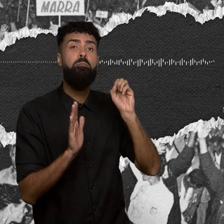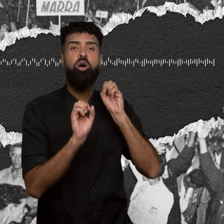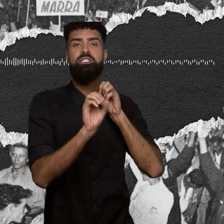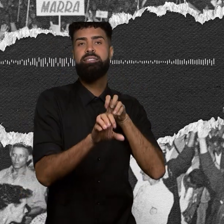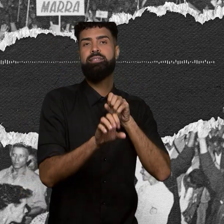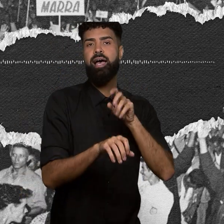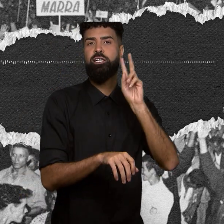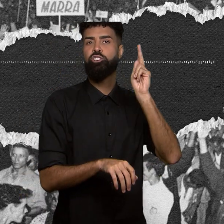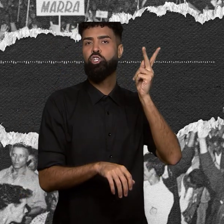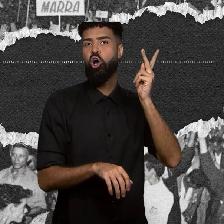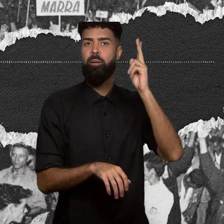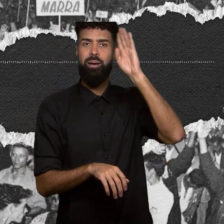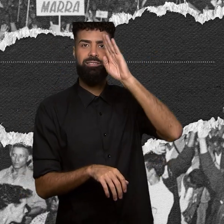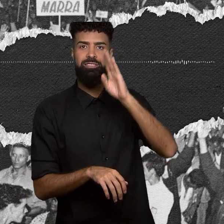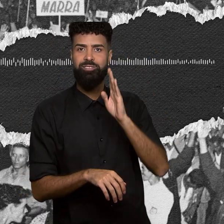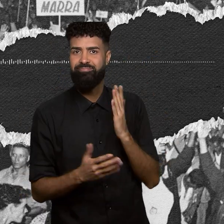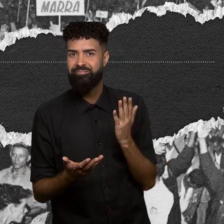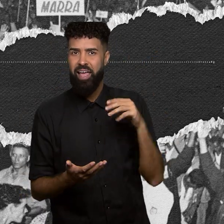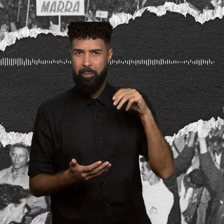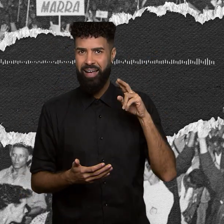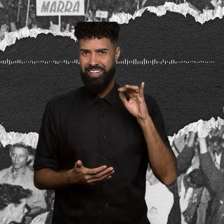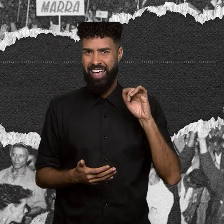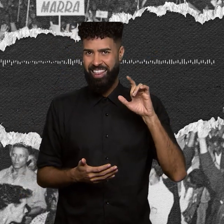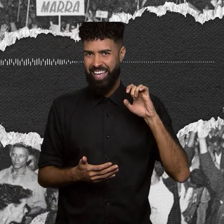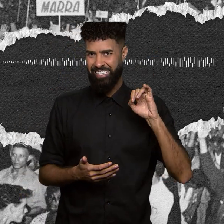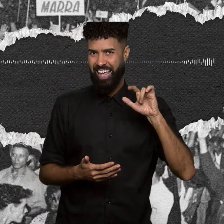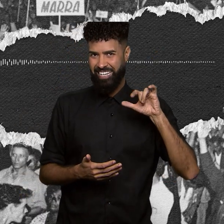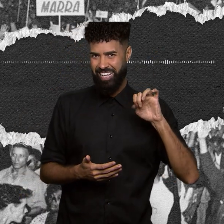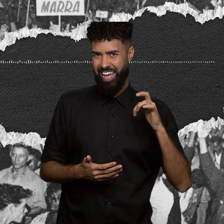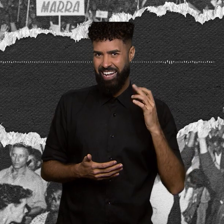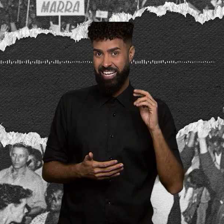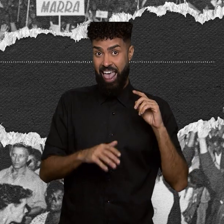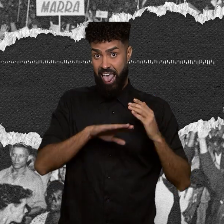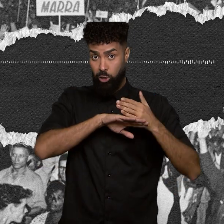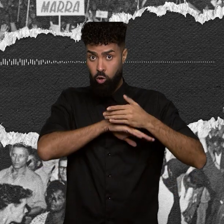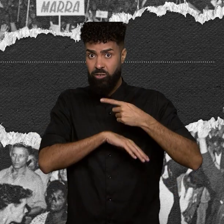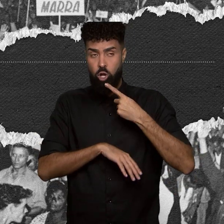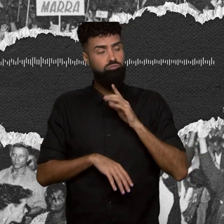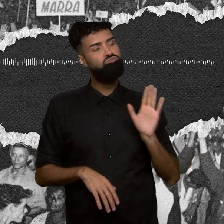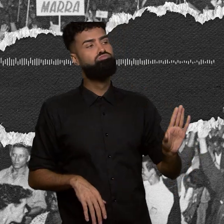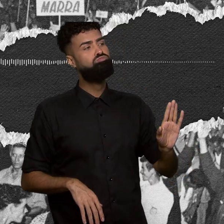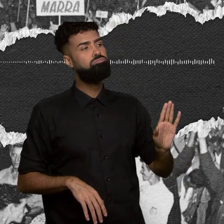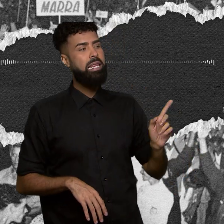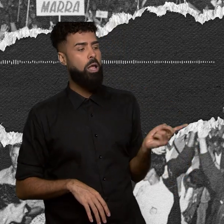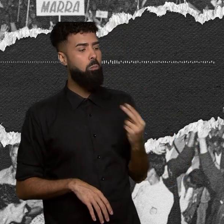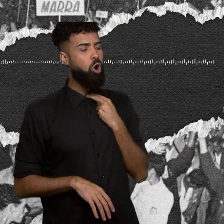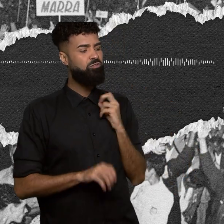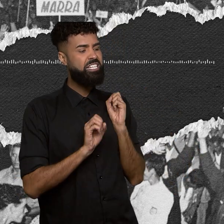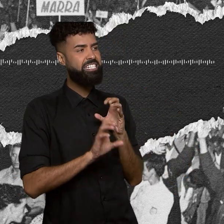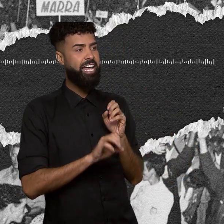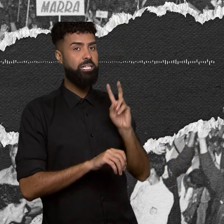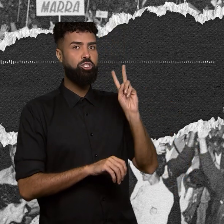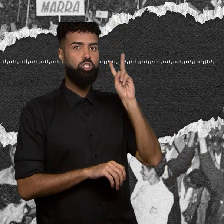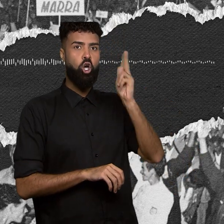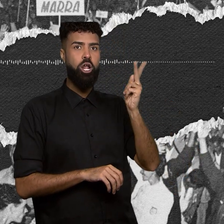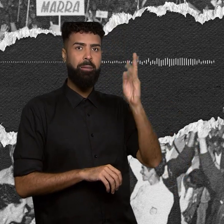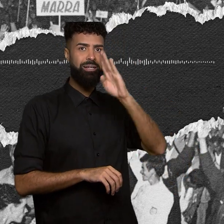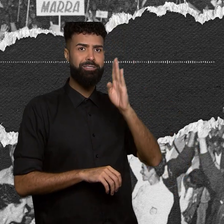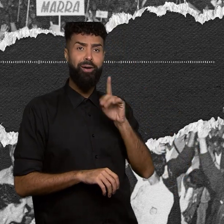Brasil. A Maria da Leite Linhares, quando entrou, ela era proibida de dar a história do Brasil. Aí ela vai para a história geral, vai fazer uma